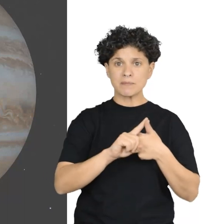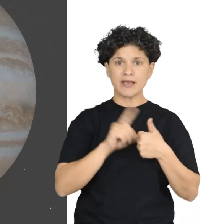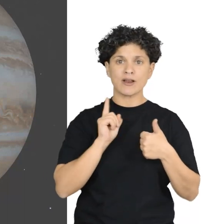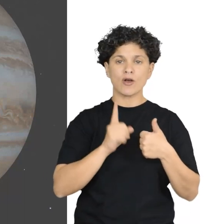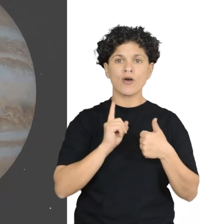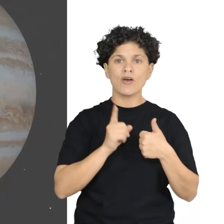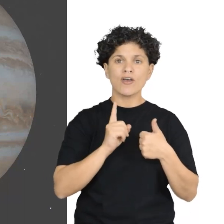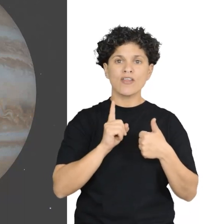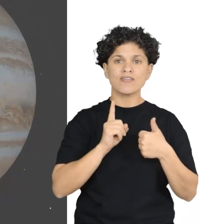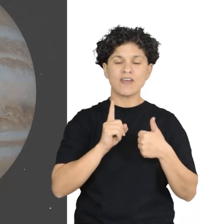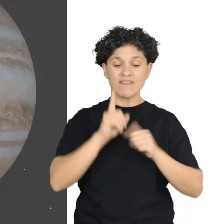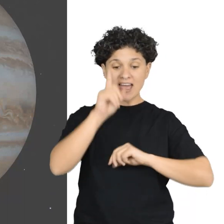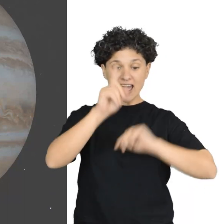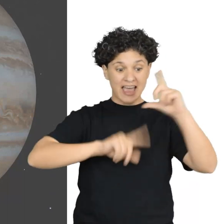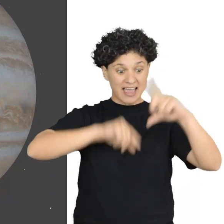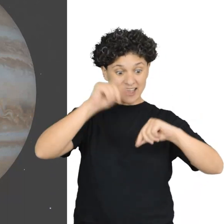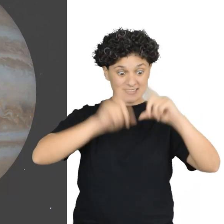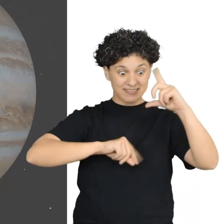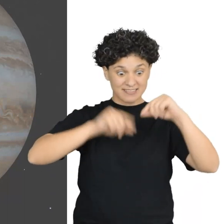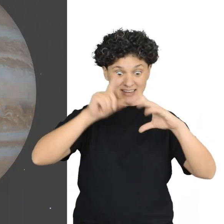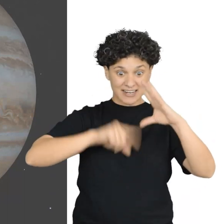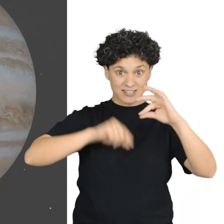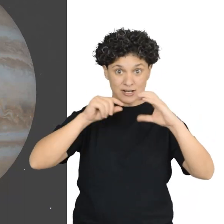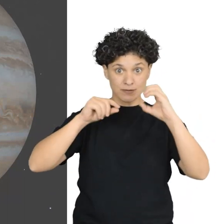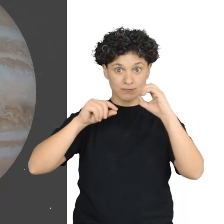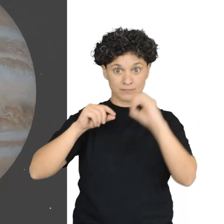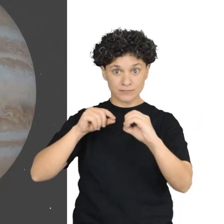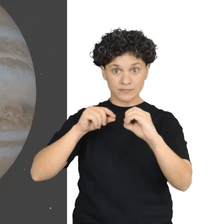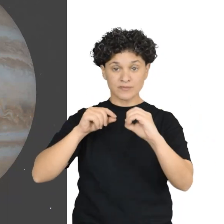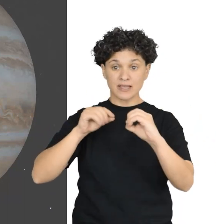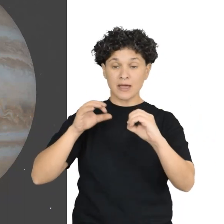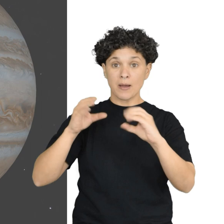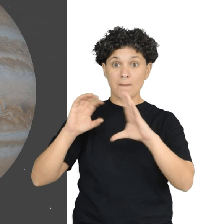a. Orbita alrededor de una estrella